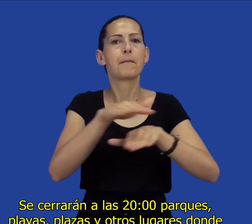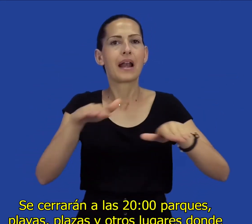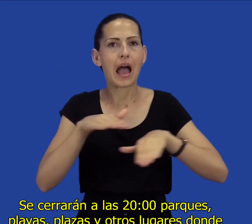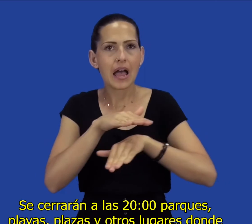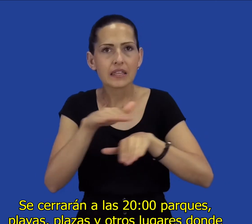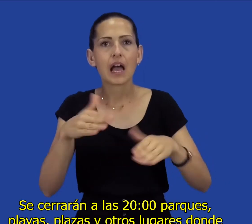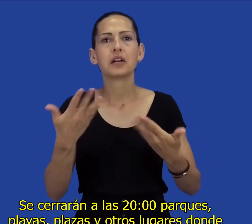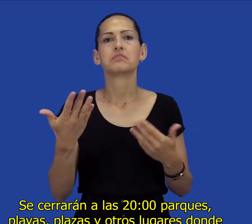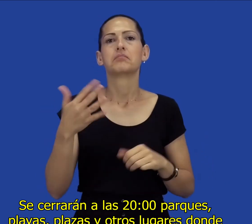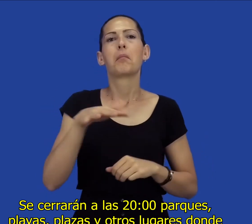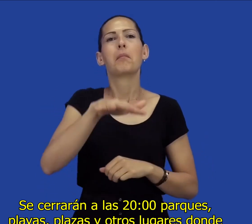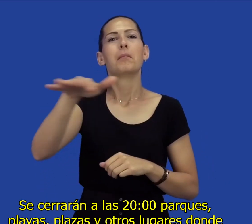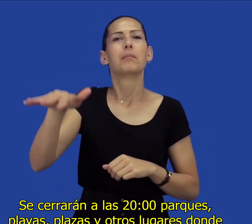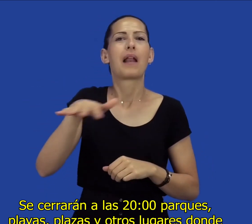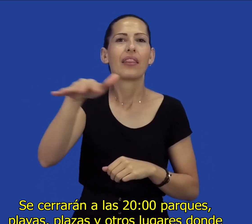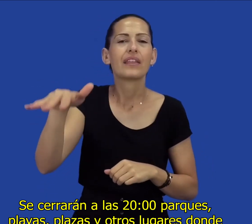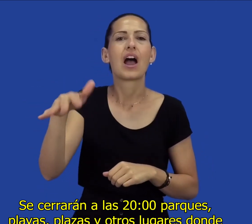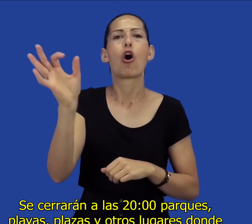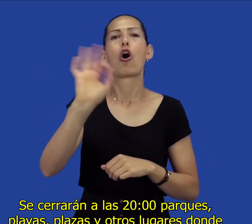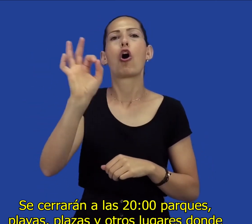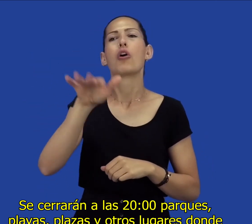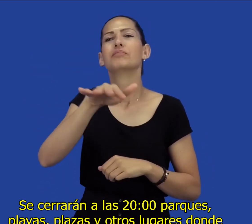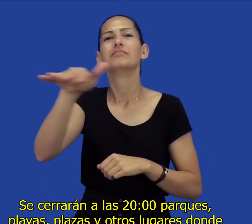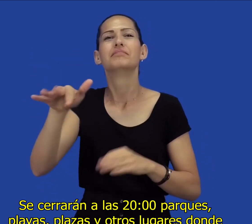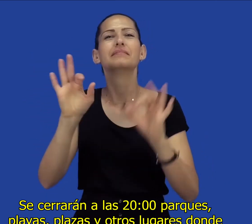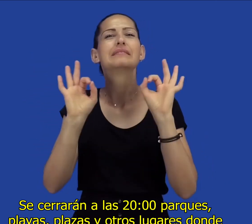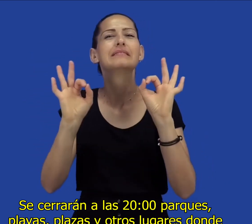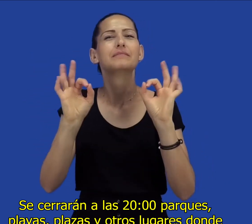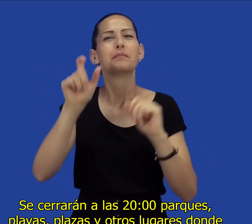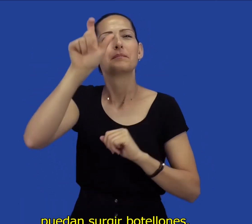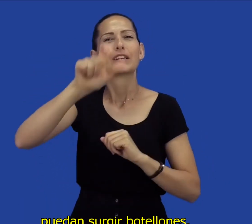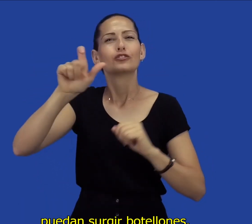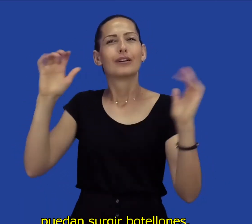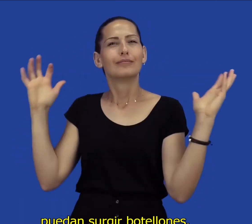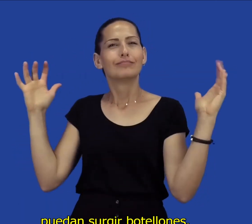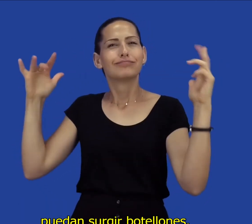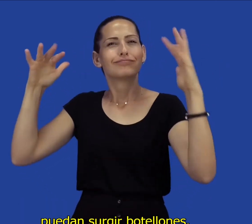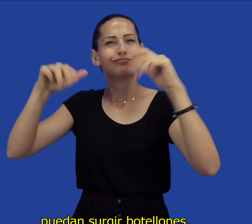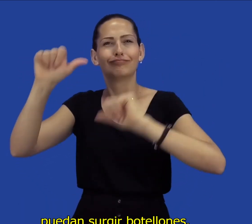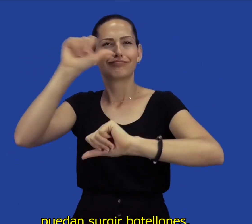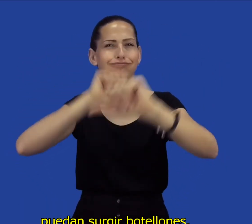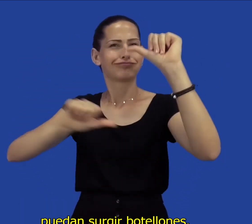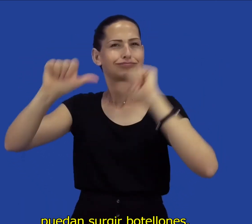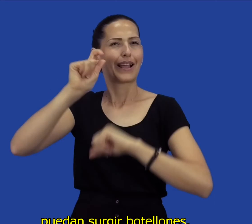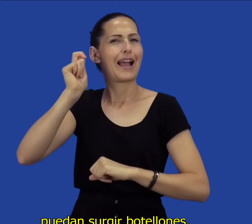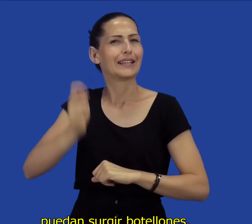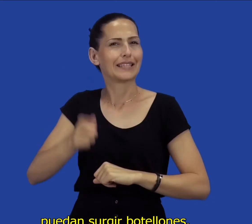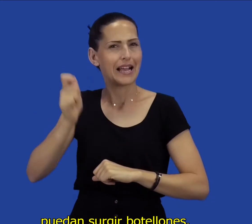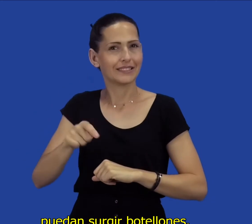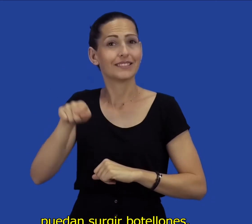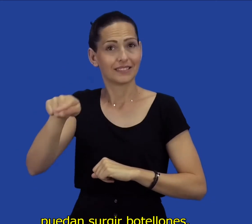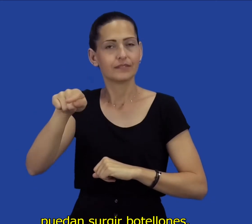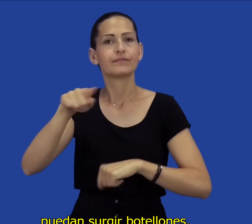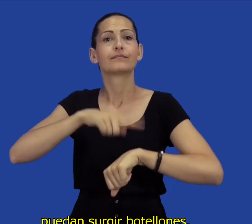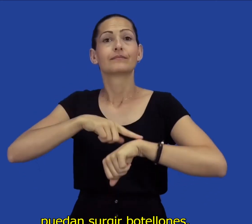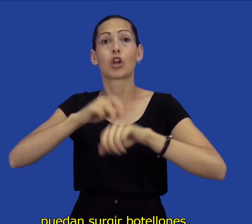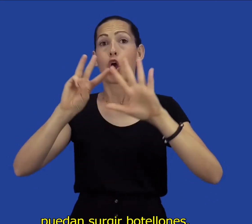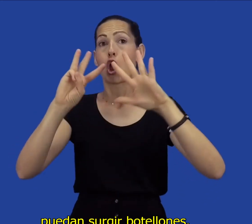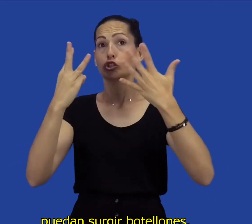Se cerrarán a las 8 de la noche parques, playas, plazas y otros lugares donde